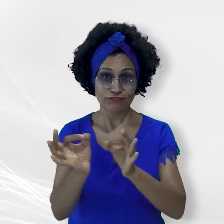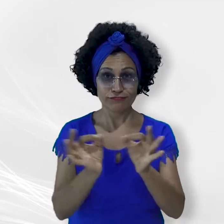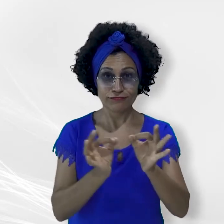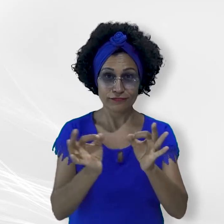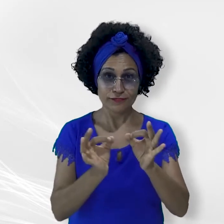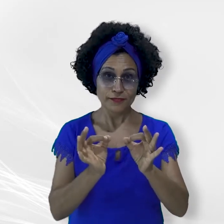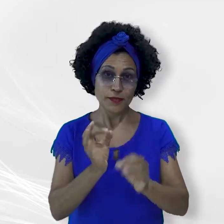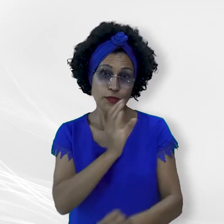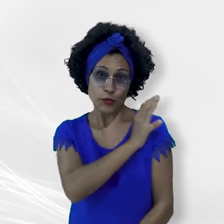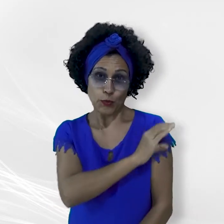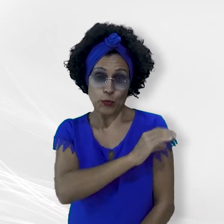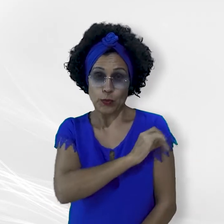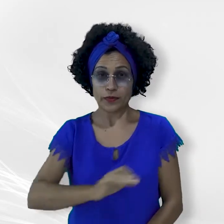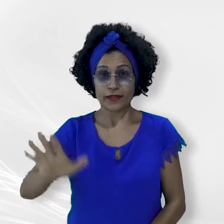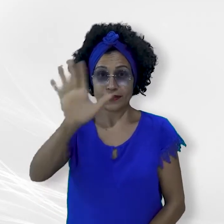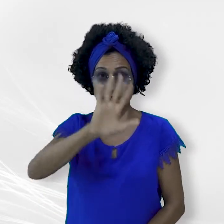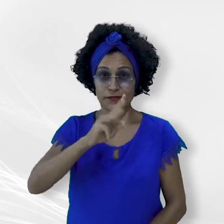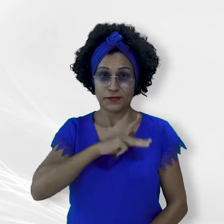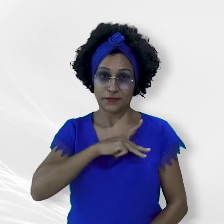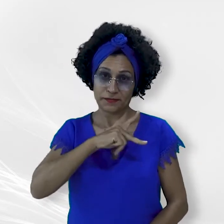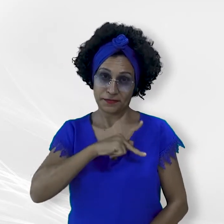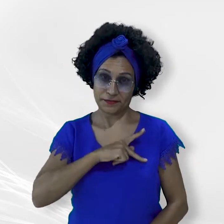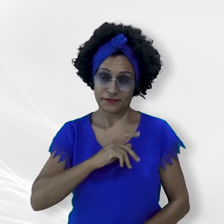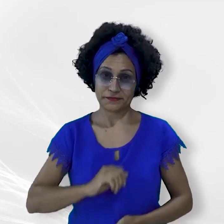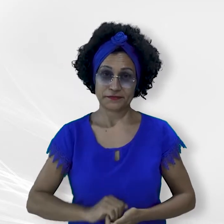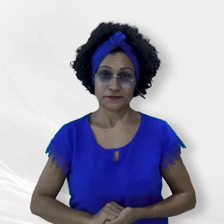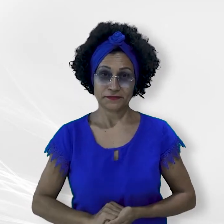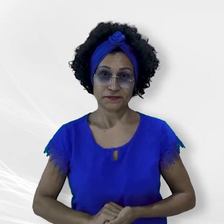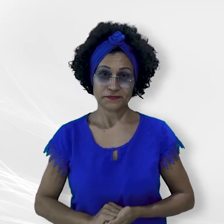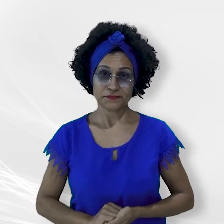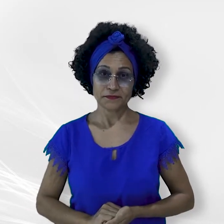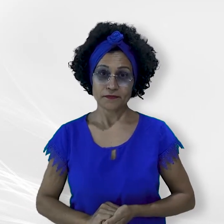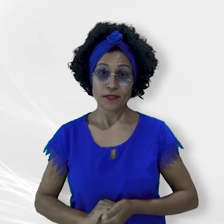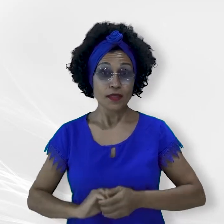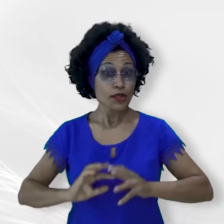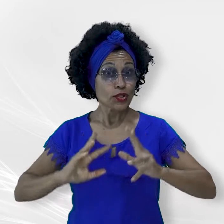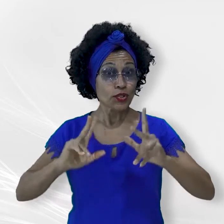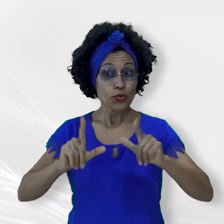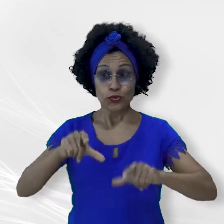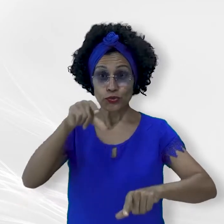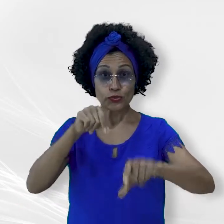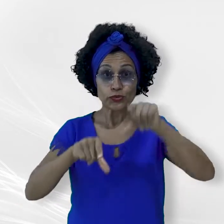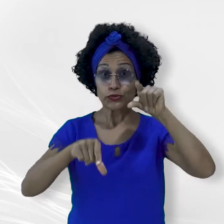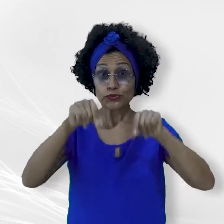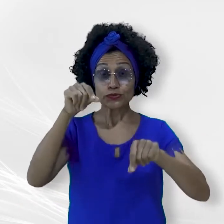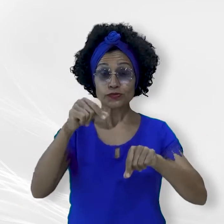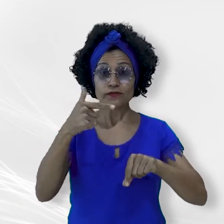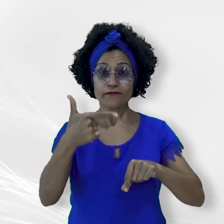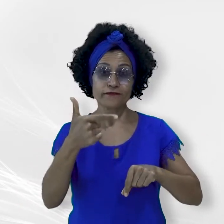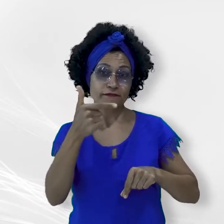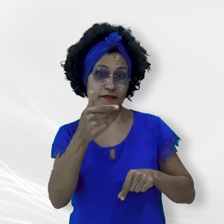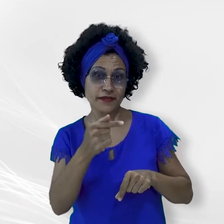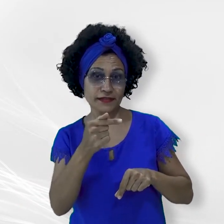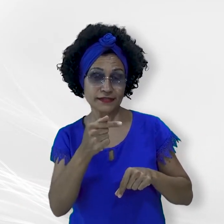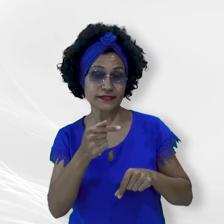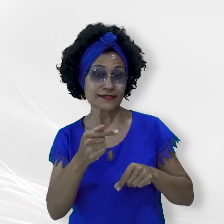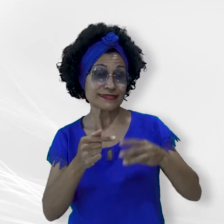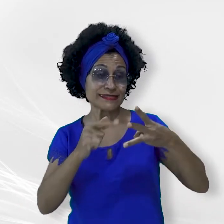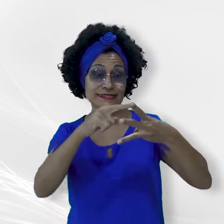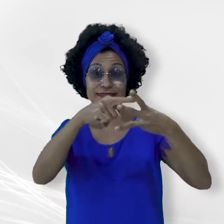do Conselho Nacional do Ministério Público. Ao todo, foram selecionadas 27 iniciativas, sendo três em cada